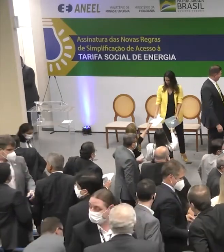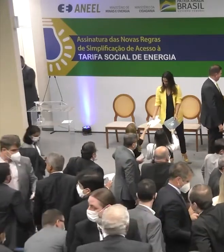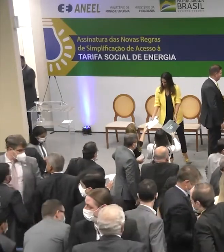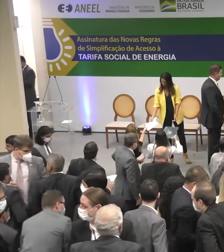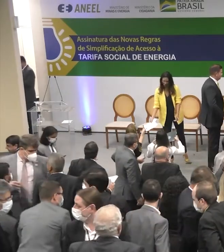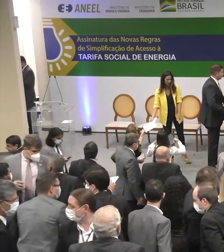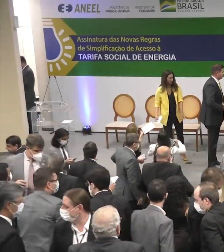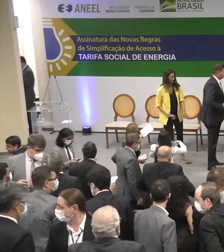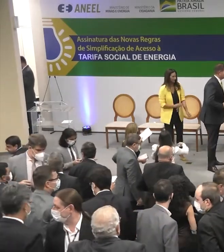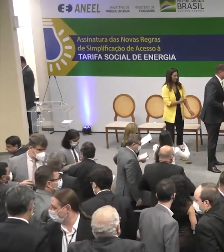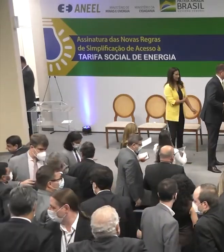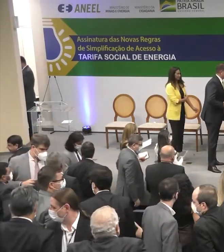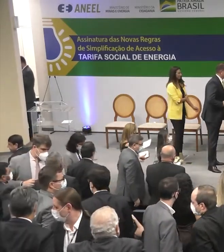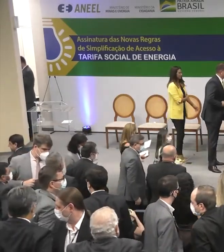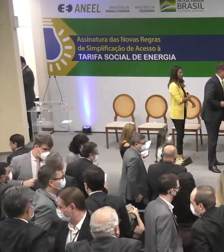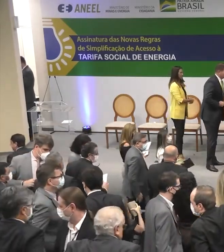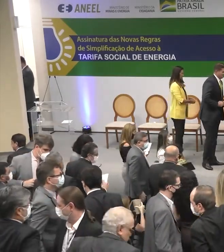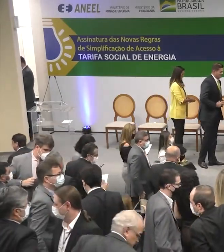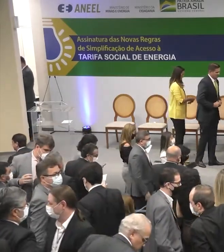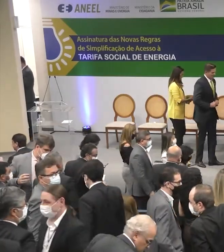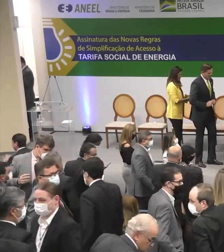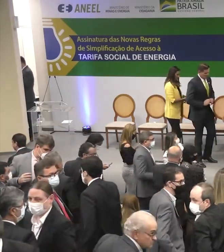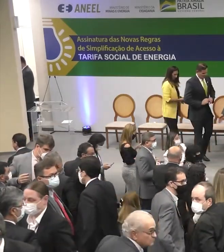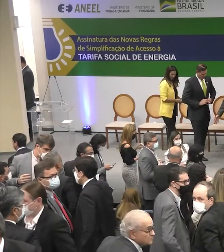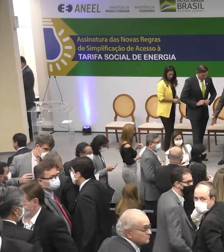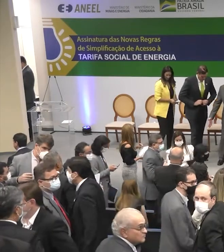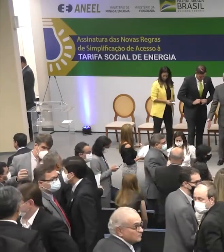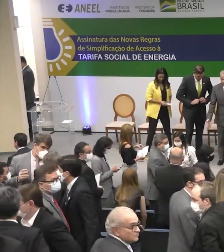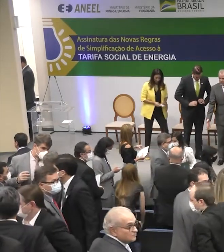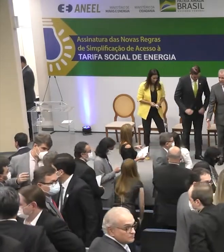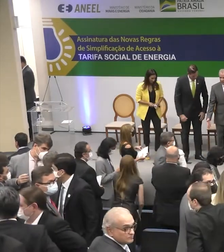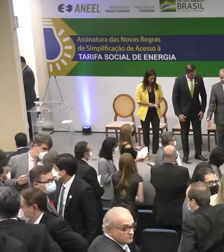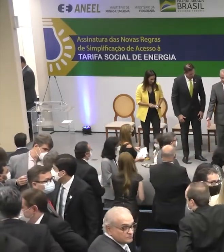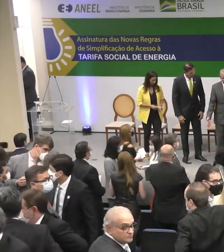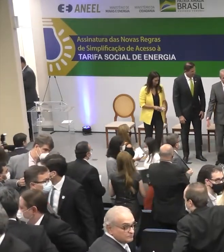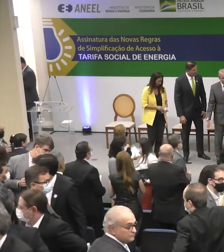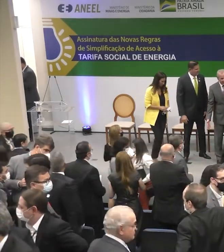Obrigado. Obrigado.